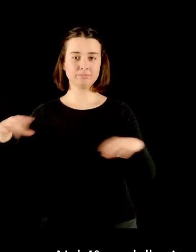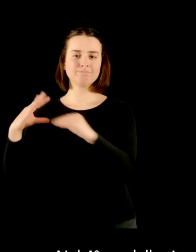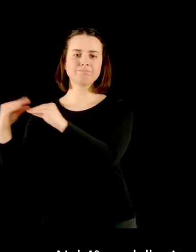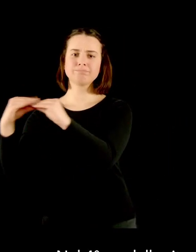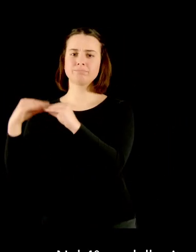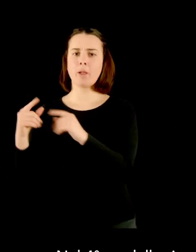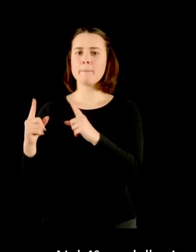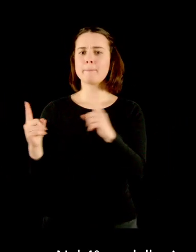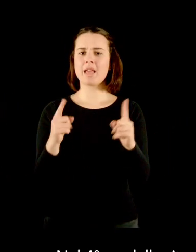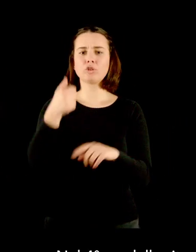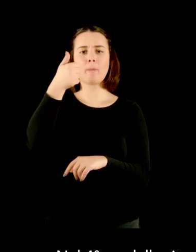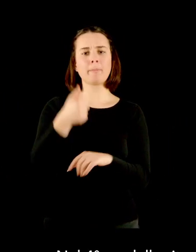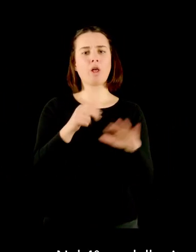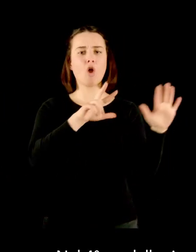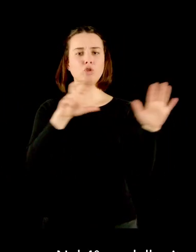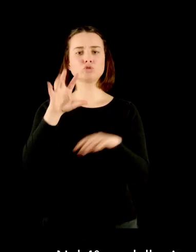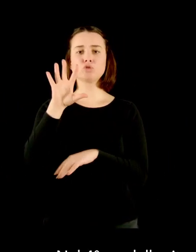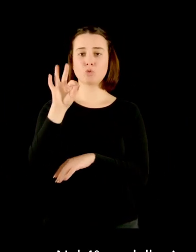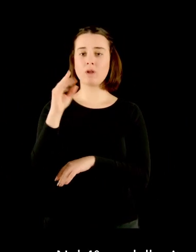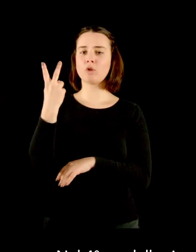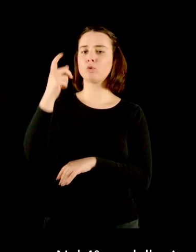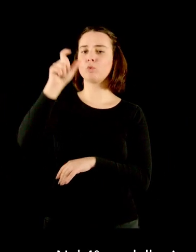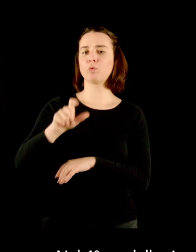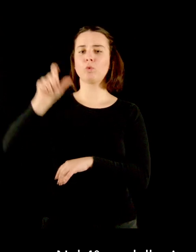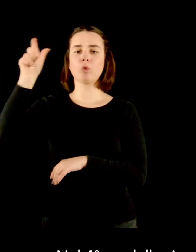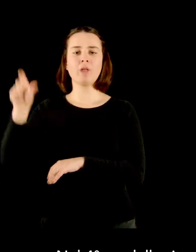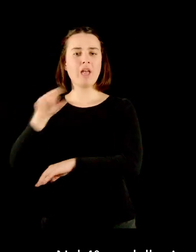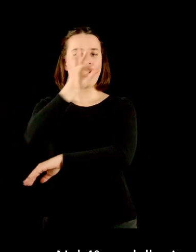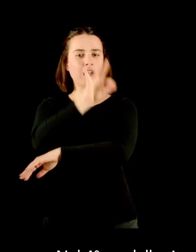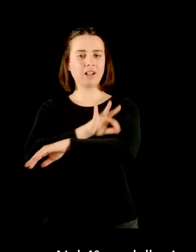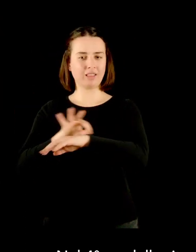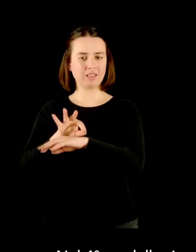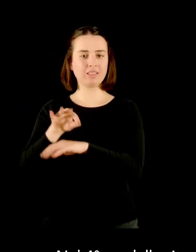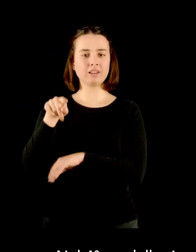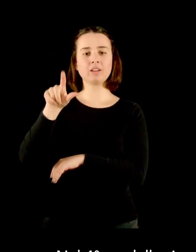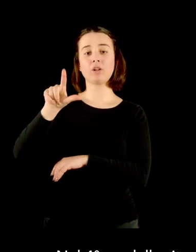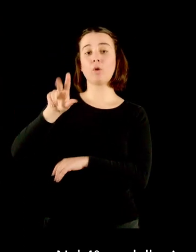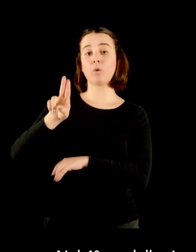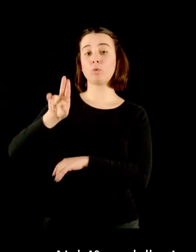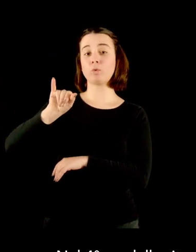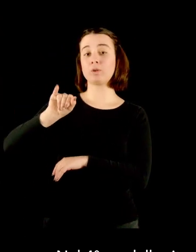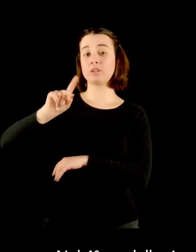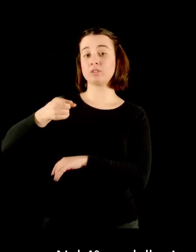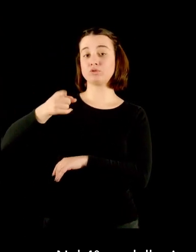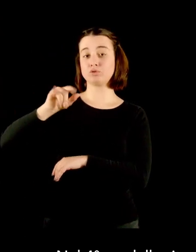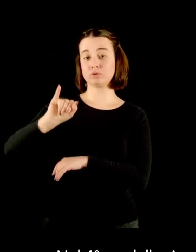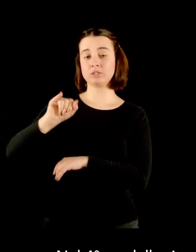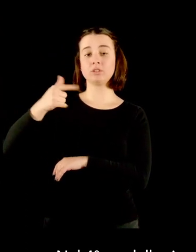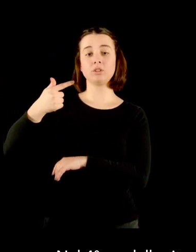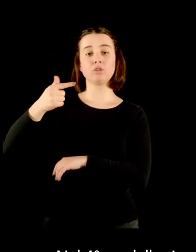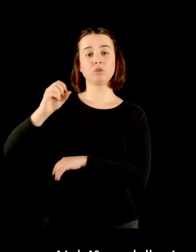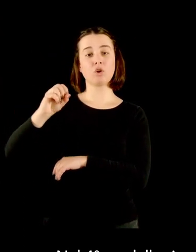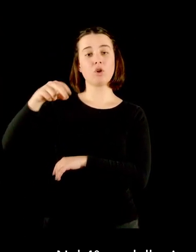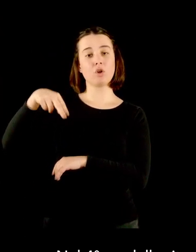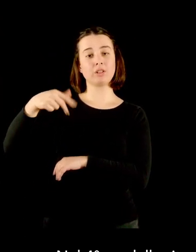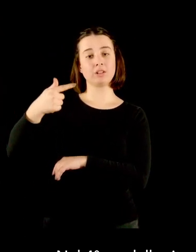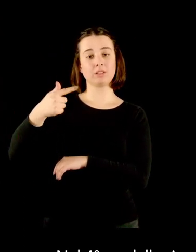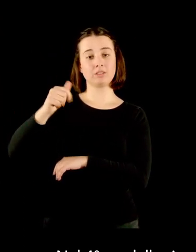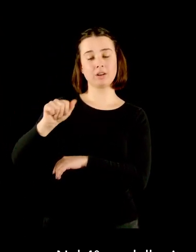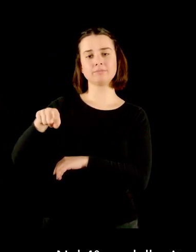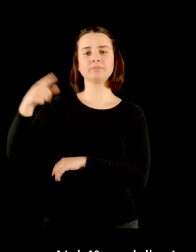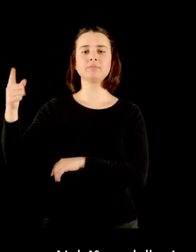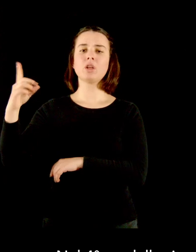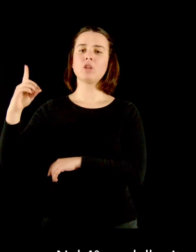Nel quarto modello ritroviamo la trasformazione degli anni 50 del 1800 ad opera di Luigi Tonta e